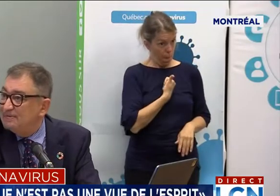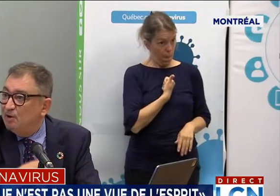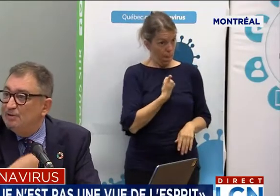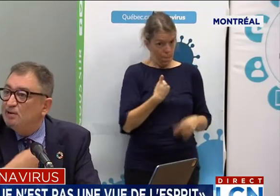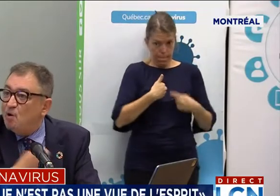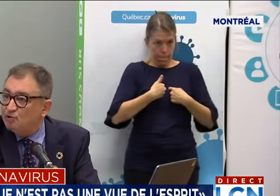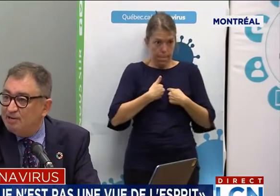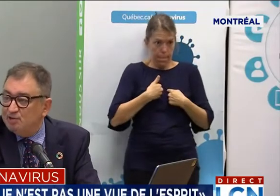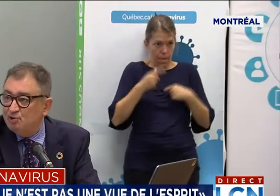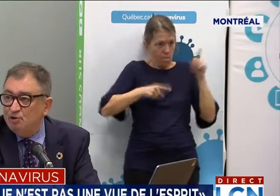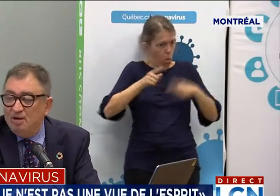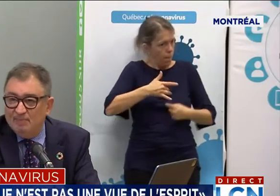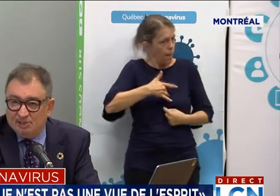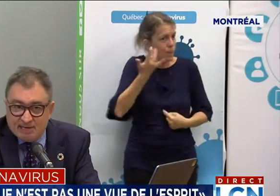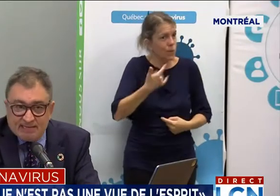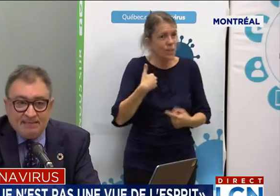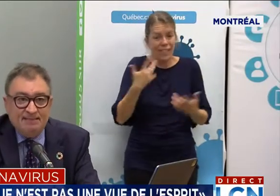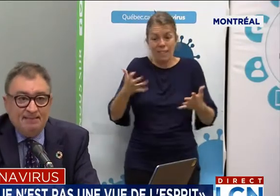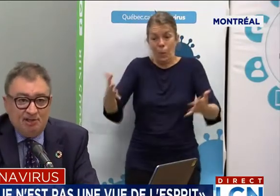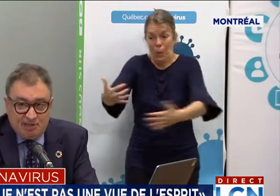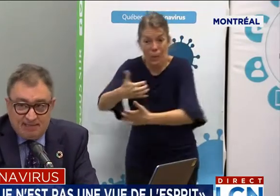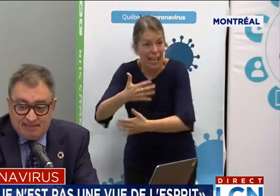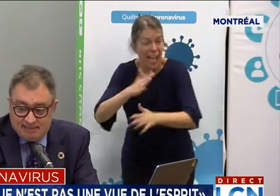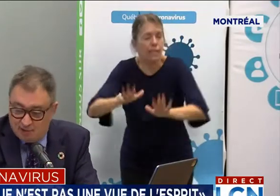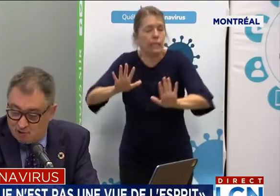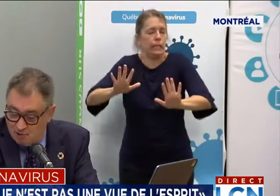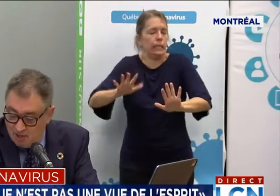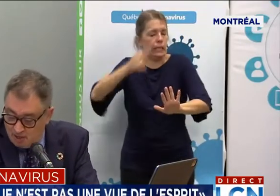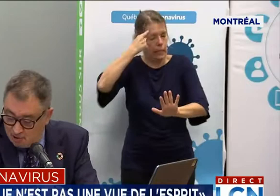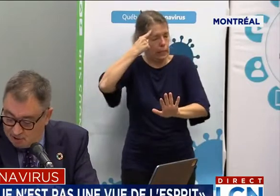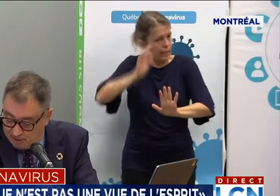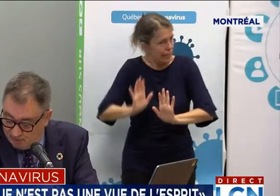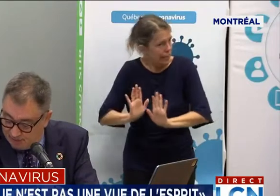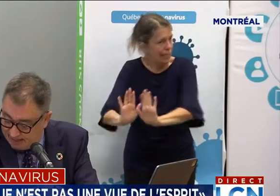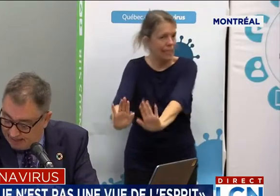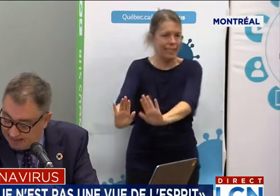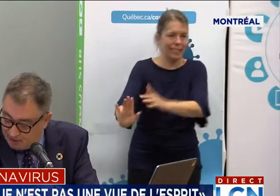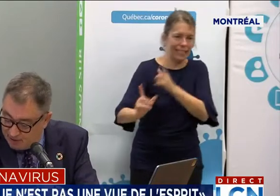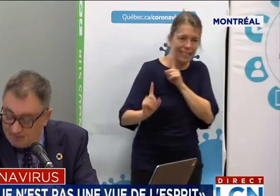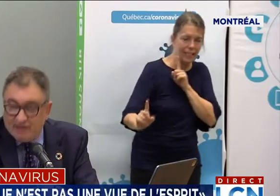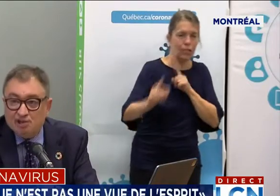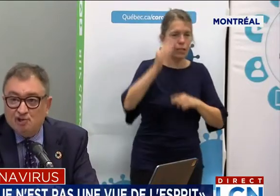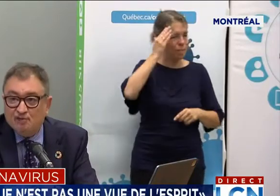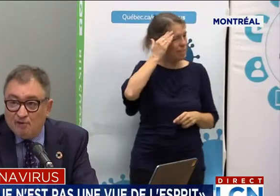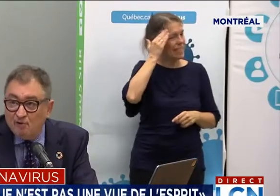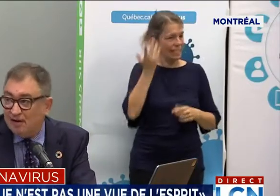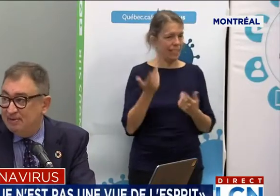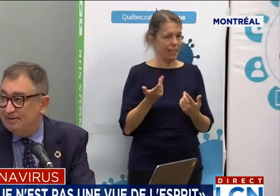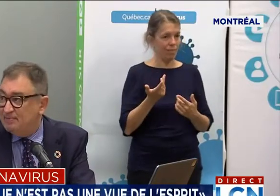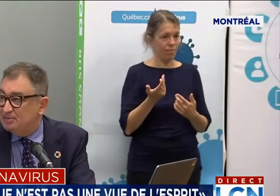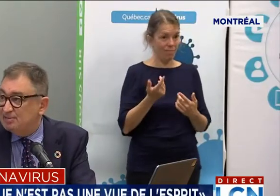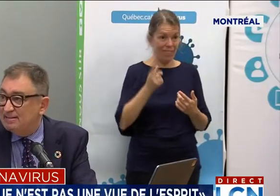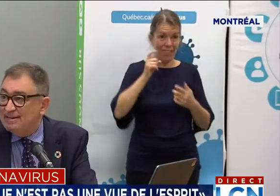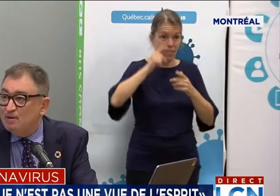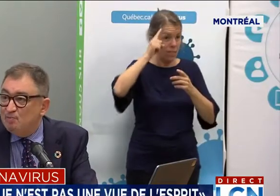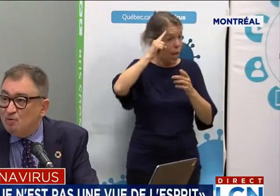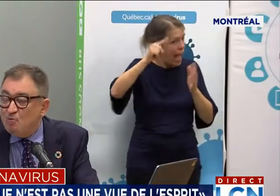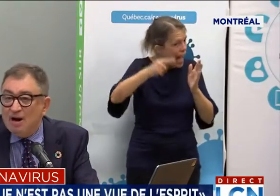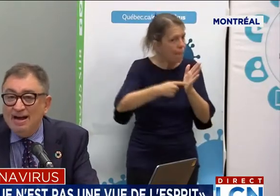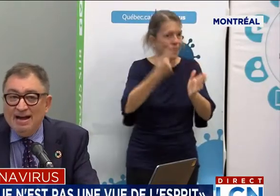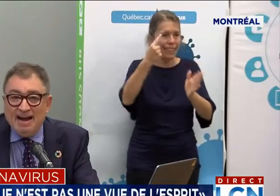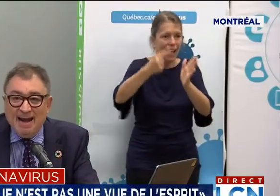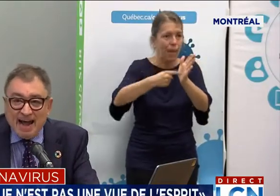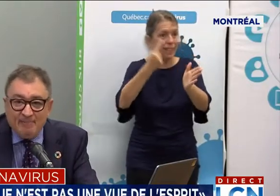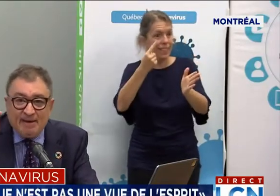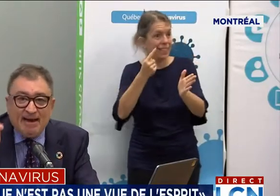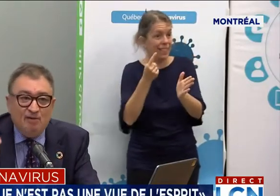naturel, on est contre nature, mais j'insiste, j'insiste là-dessus. Je sais qu'on va dire iradotte, mais je veux le répéter, parce que c'est pour